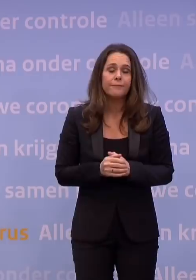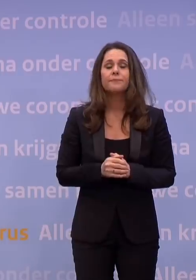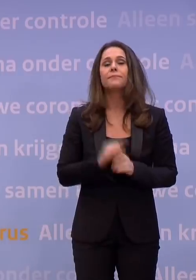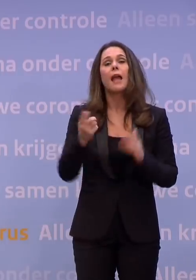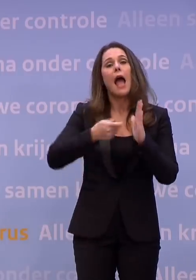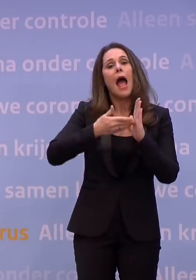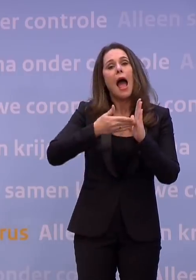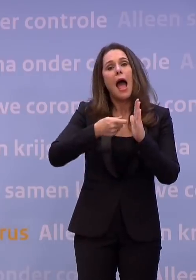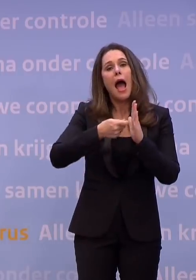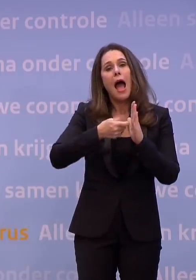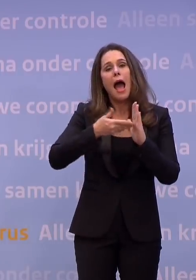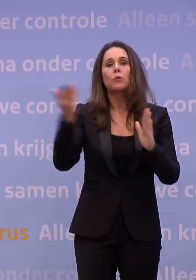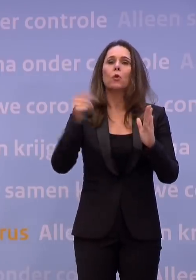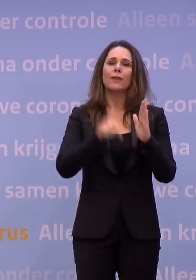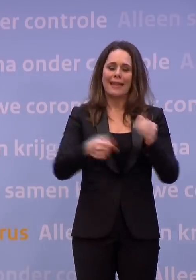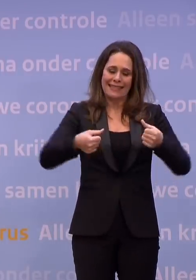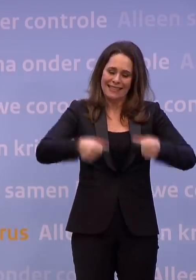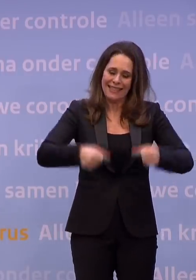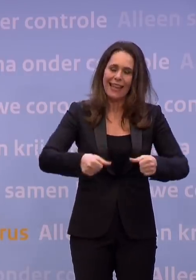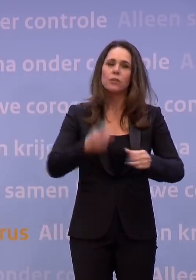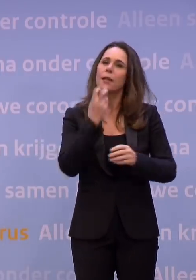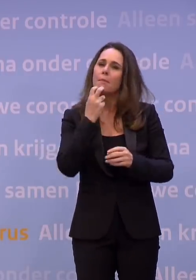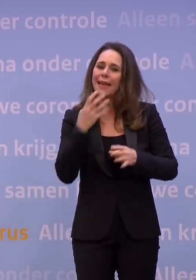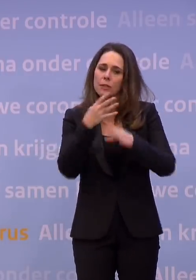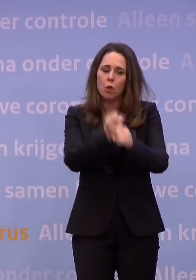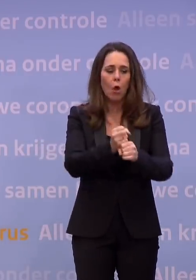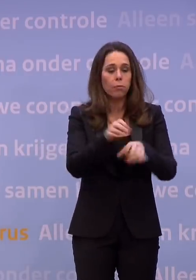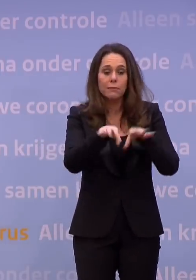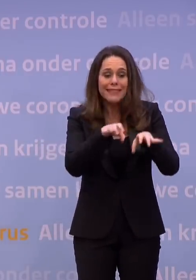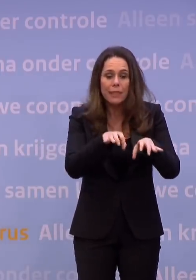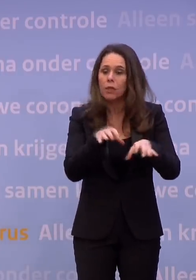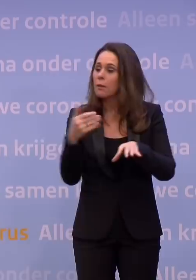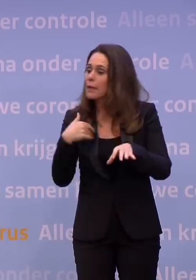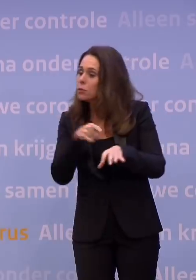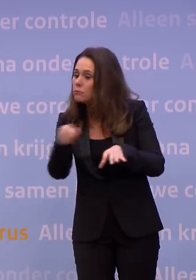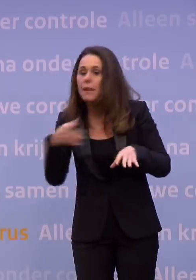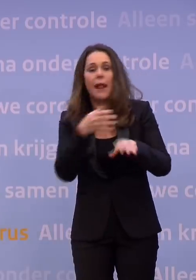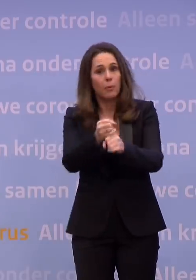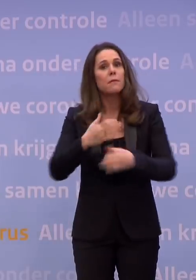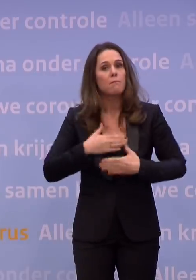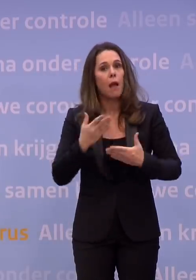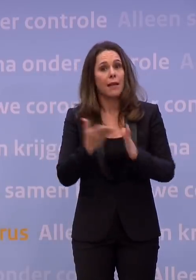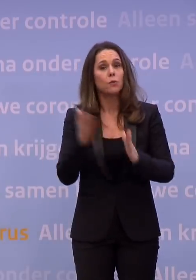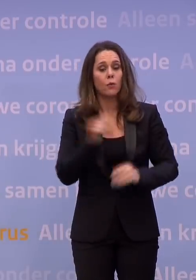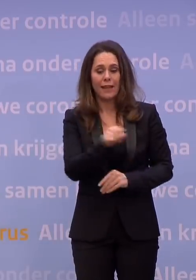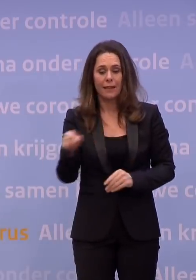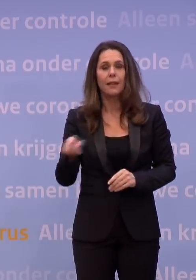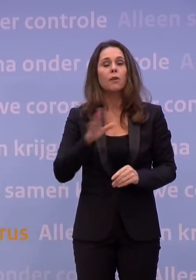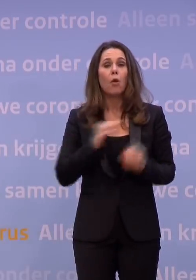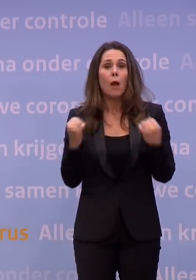het verlenen van dringende medische of andere hulp aan mens en dier. Waaronder ook belangrijk mantelzorg.